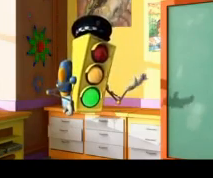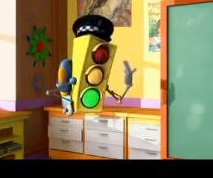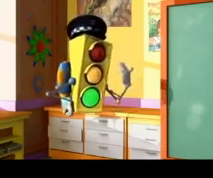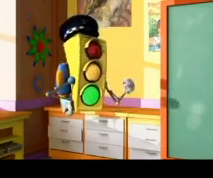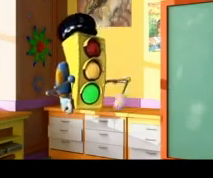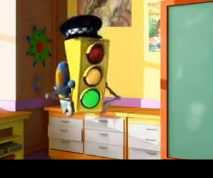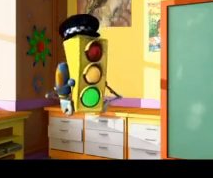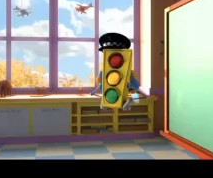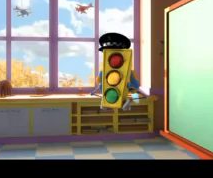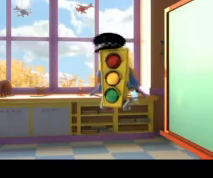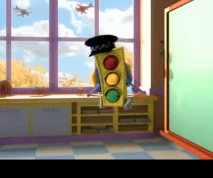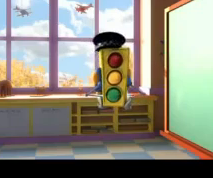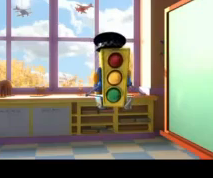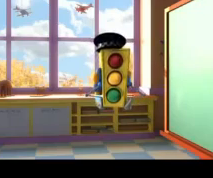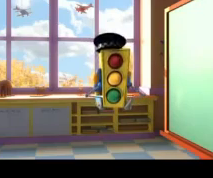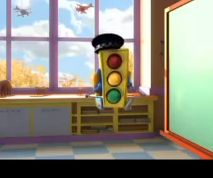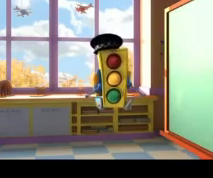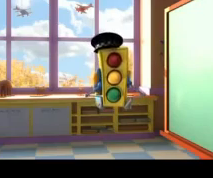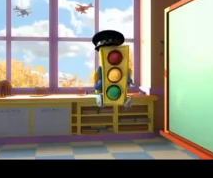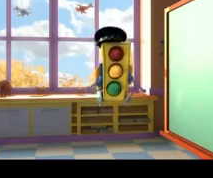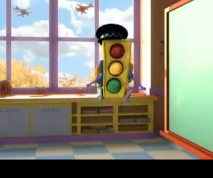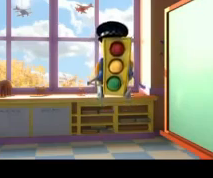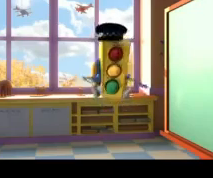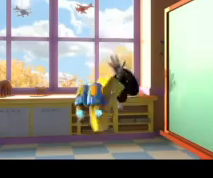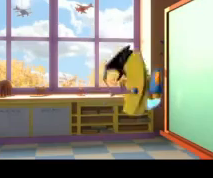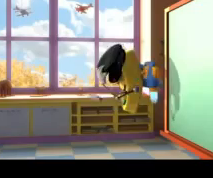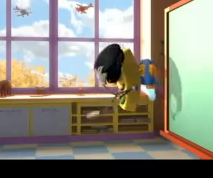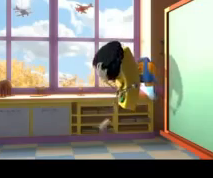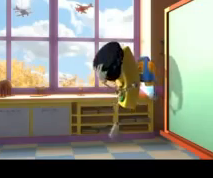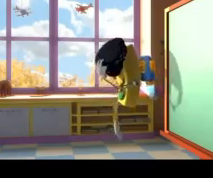Anda, déjate de juegos, quítate la gorra y ayúdame con la clase.